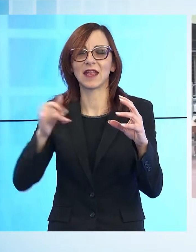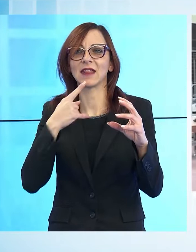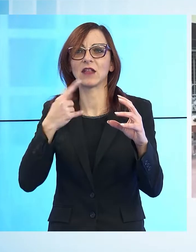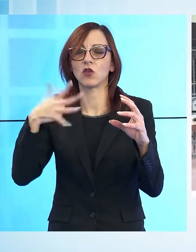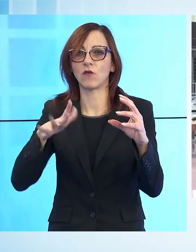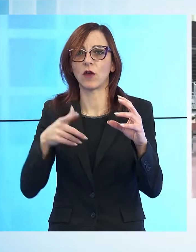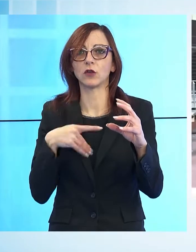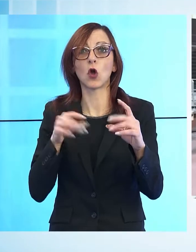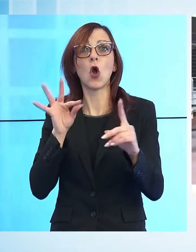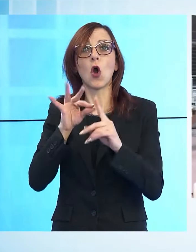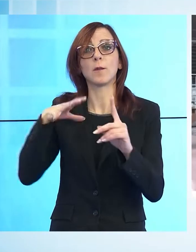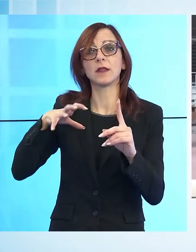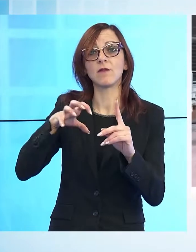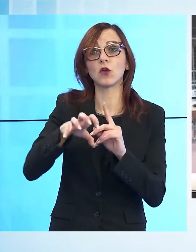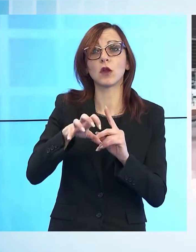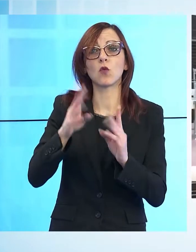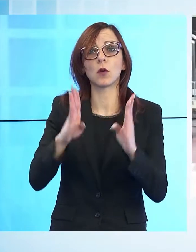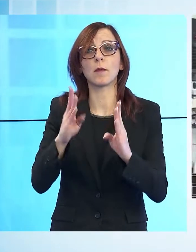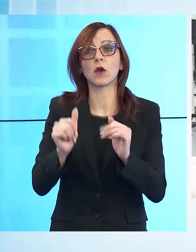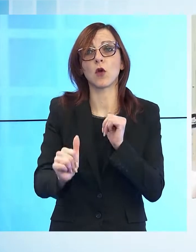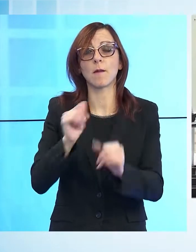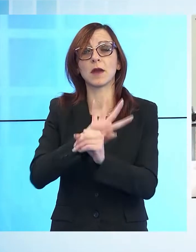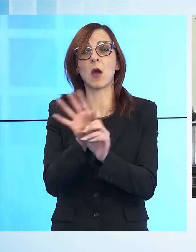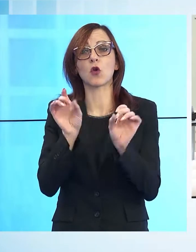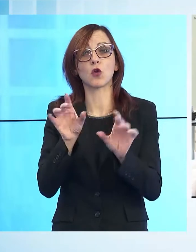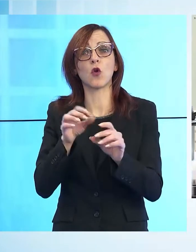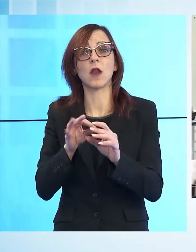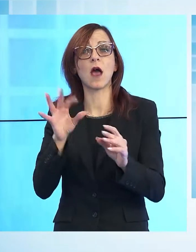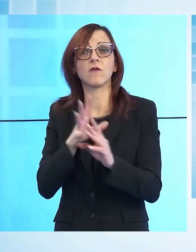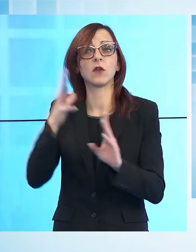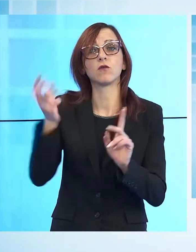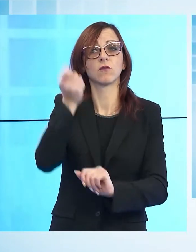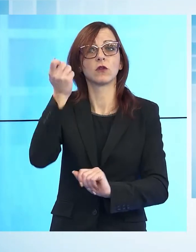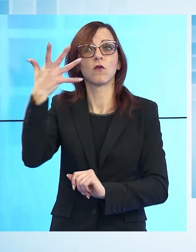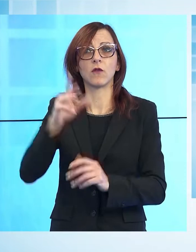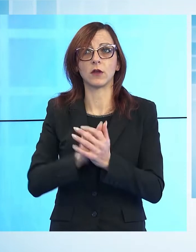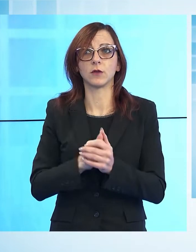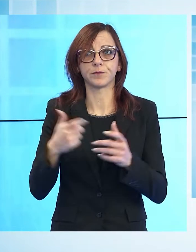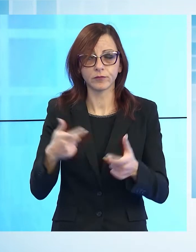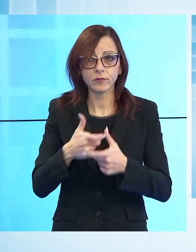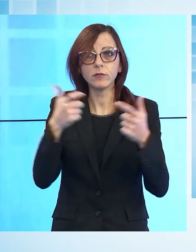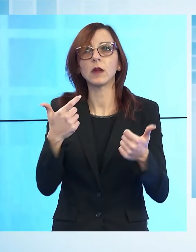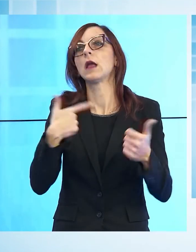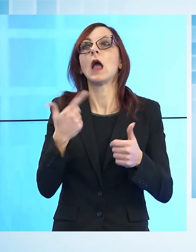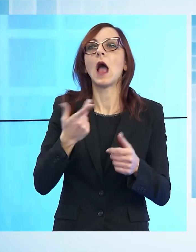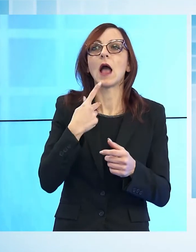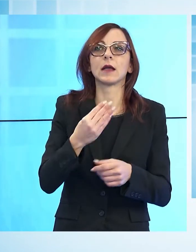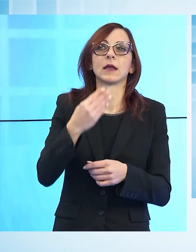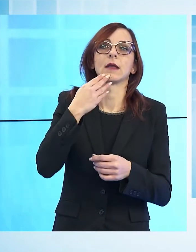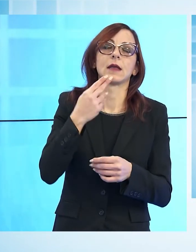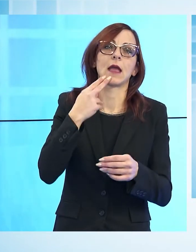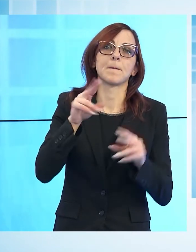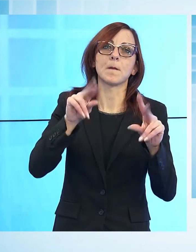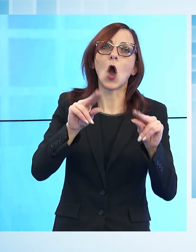periodo pre-covid è quindi centrato. Incrementi infatti si registrano anche per moda, lapideo e nautica. Continua la serie